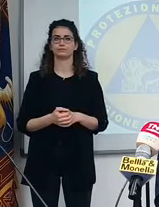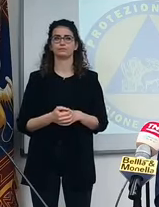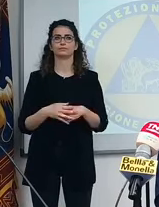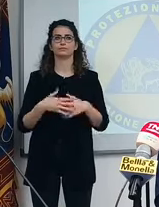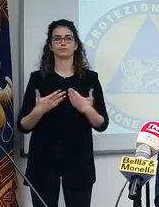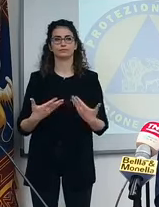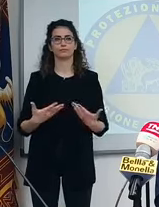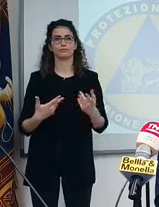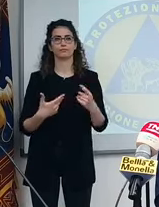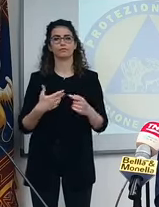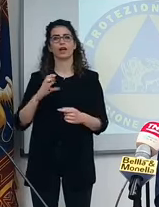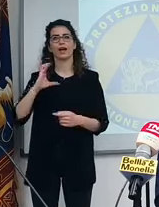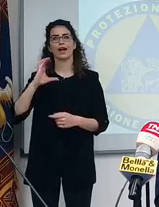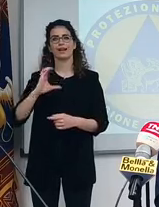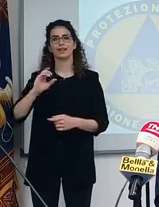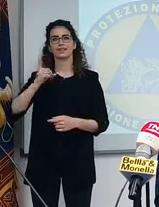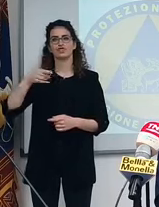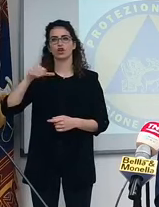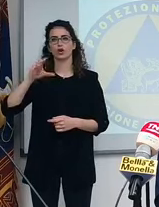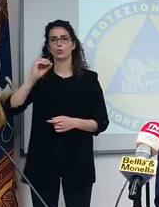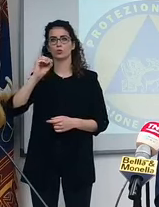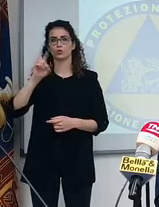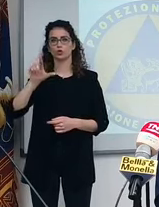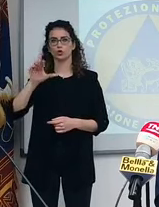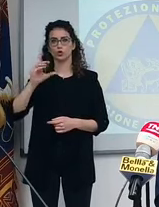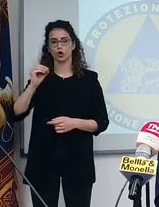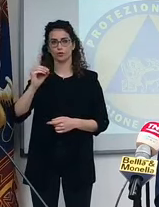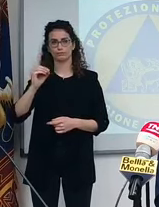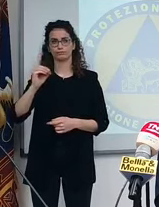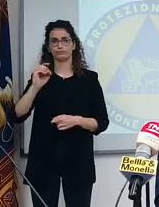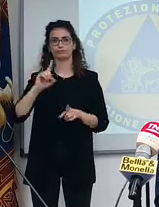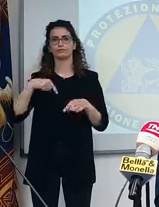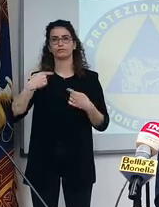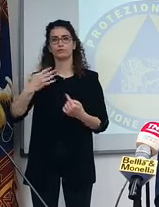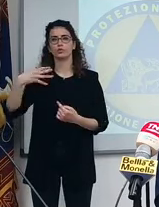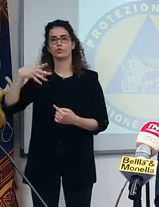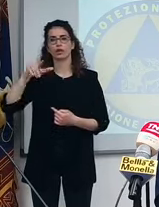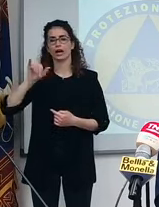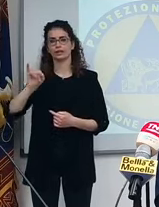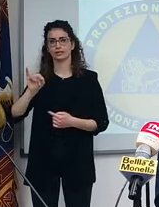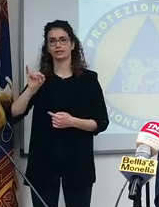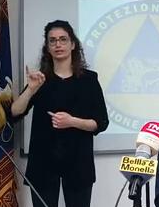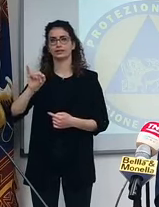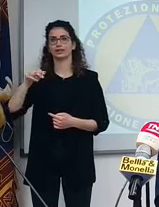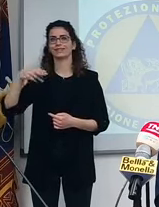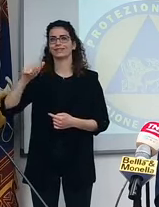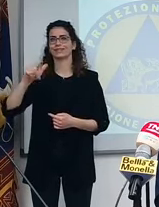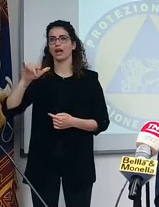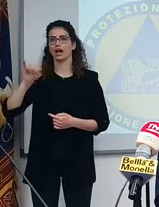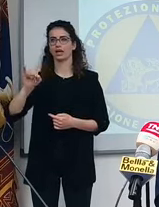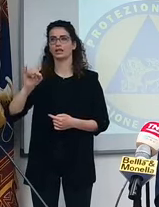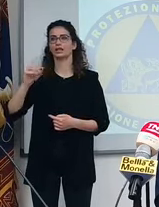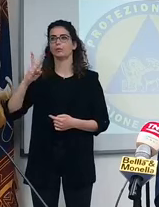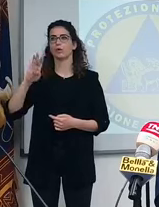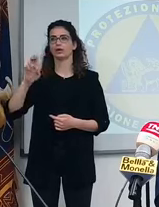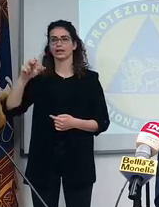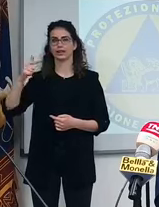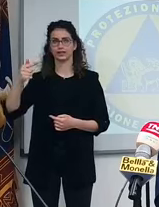Allora tocca a Cristina Giacomuzzo, poi Moscati, Natali e Bonet.